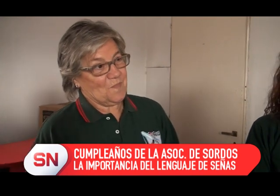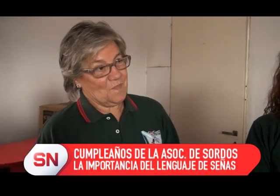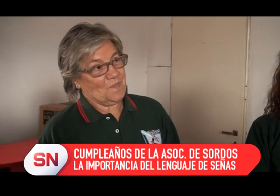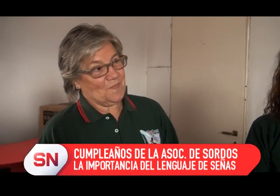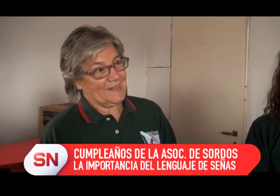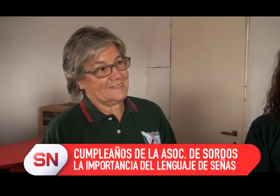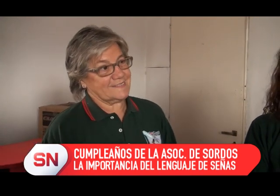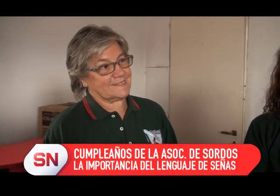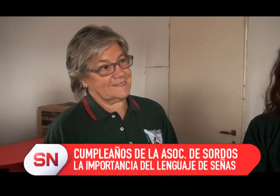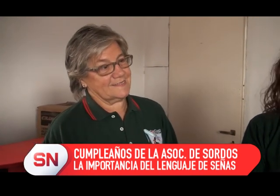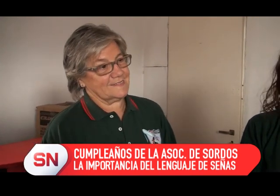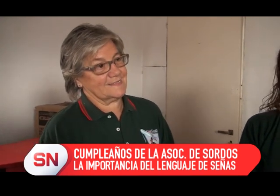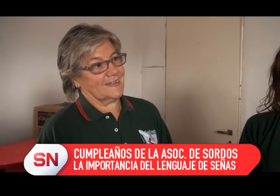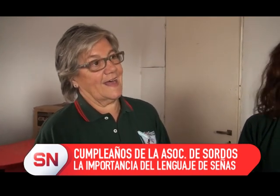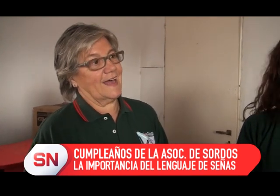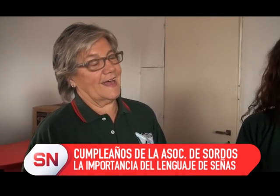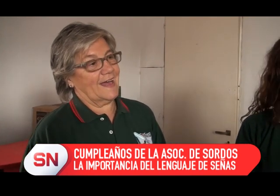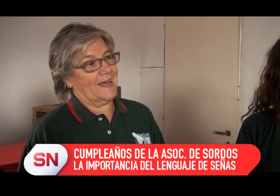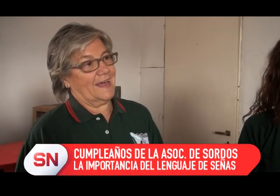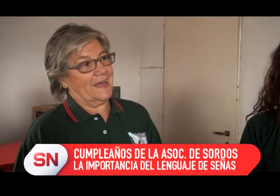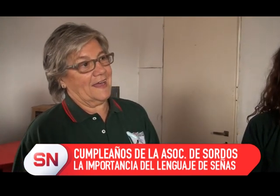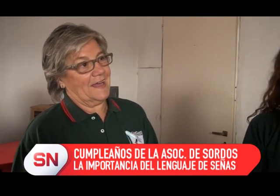sumándose a lo que es la asociación de sordos hoy en día.